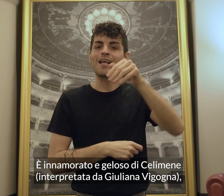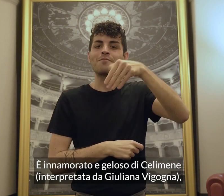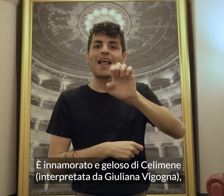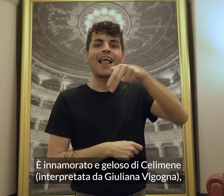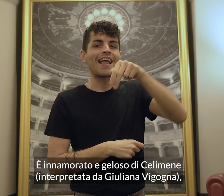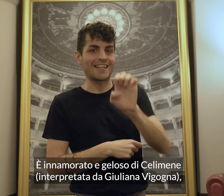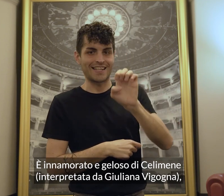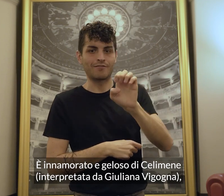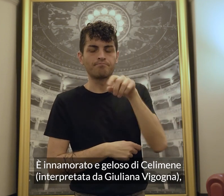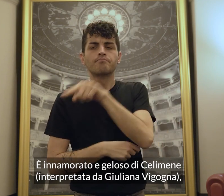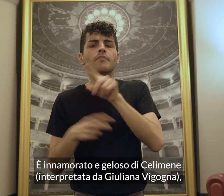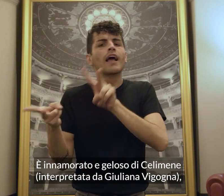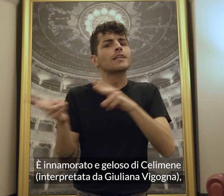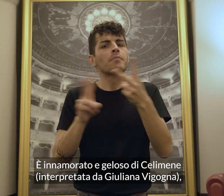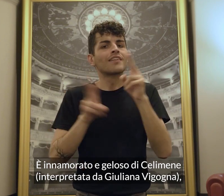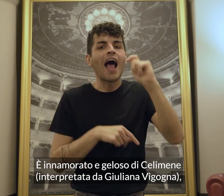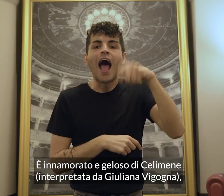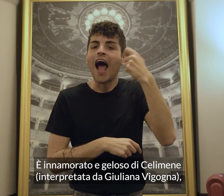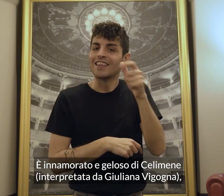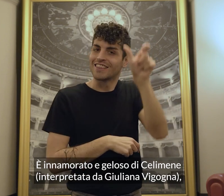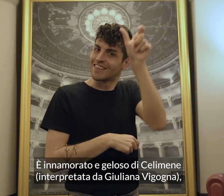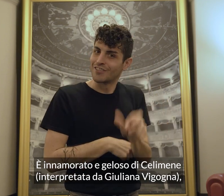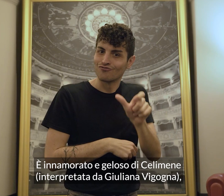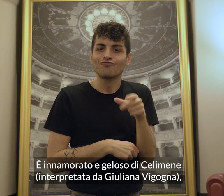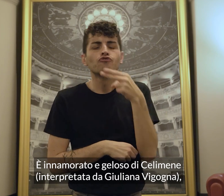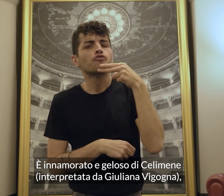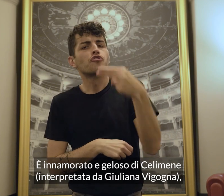interpretata da Giuliana Vigogna.